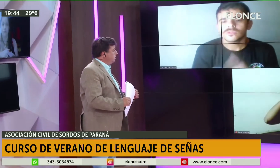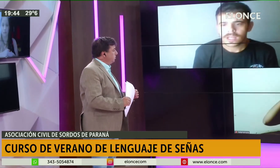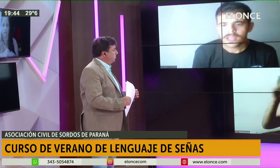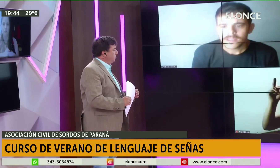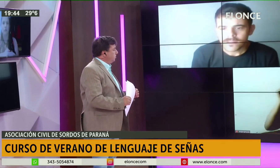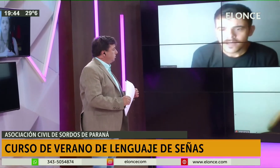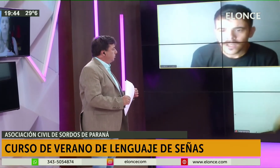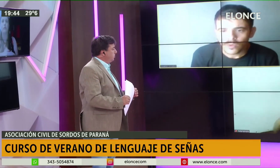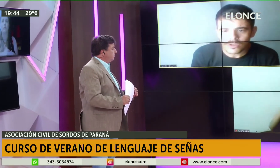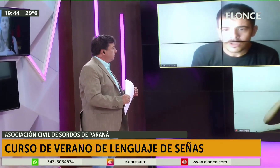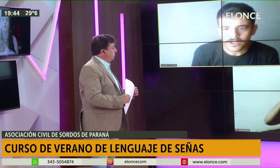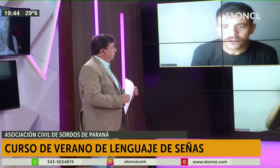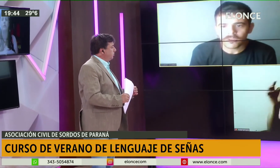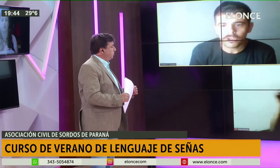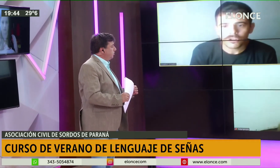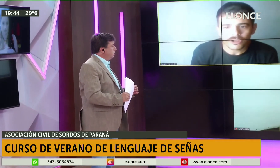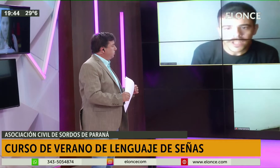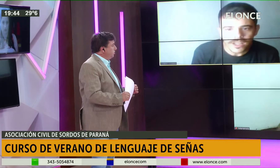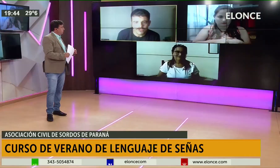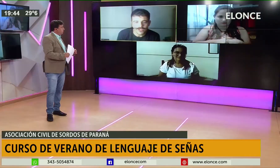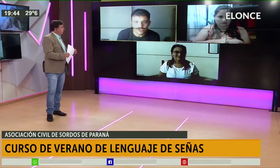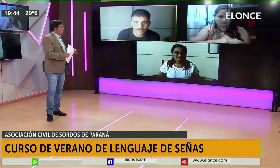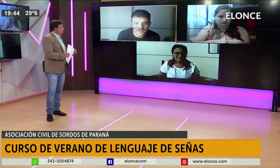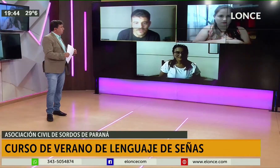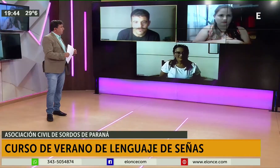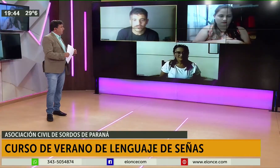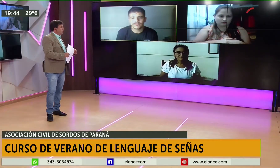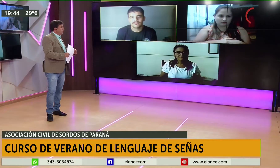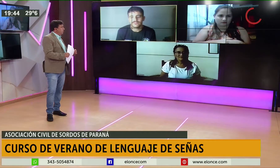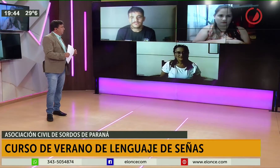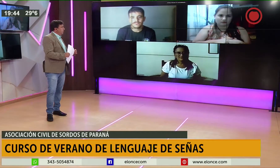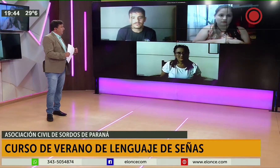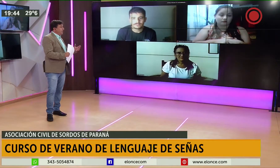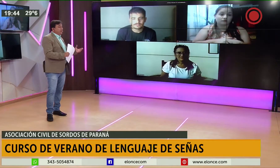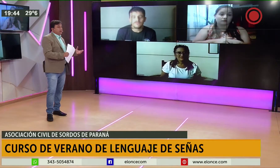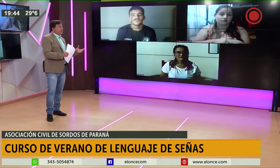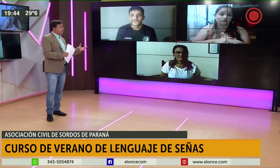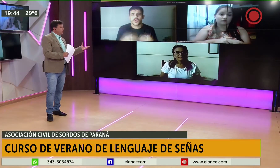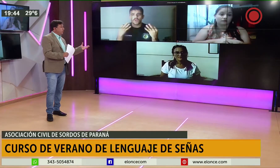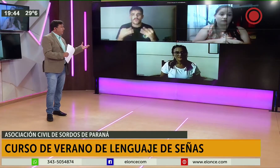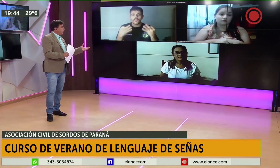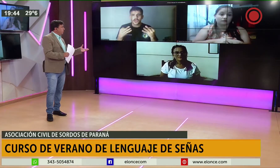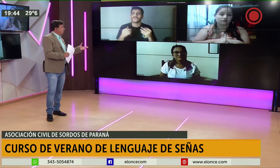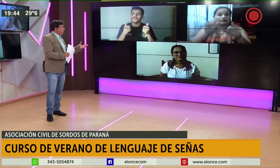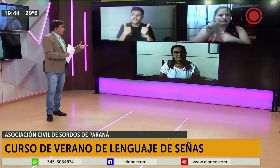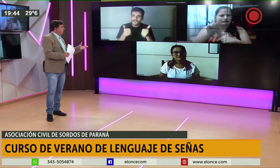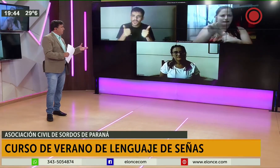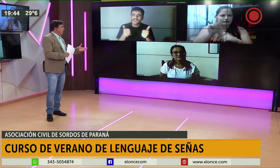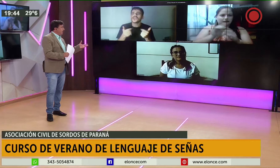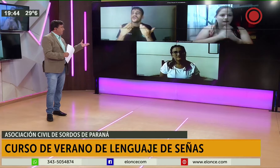Sí, el curso tiene un costo total de 800 pesos. Está bueno. Está bien. ¿Y se puede pagar con alguna modalidad de